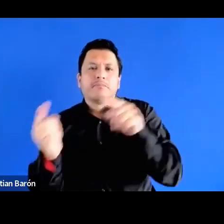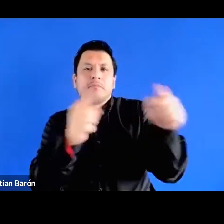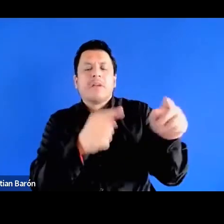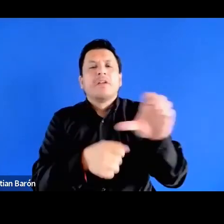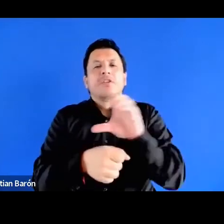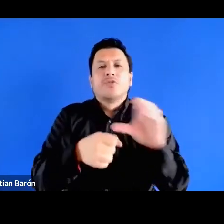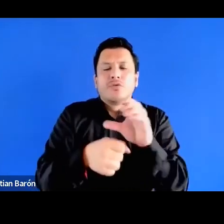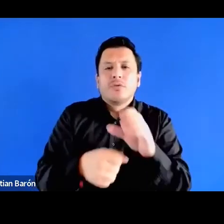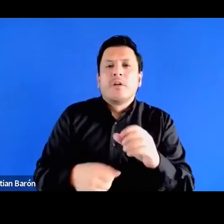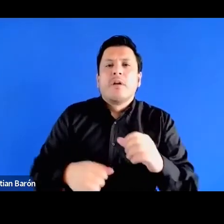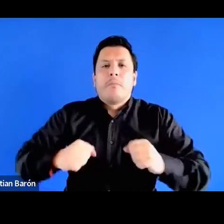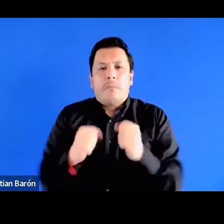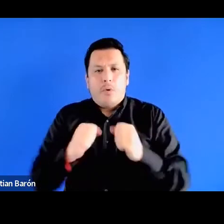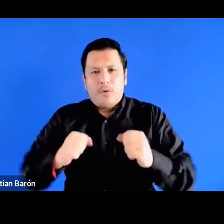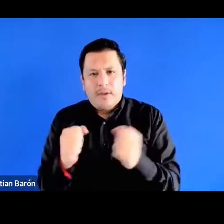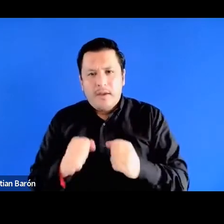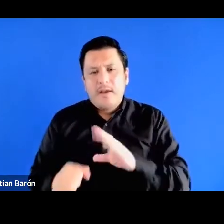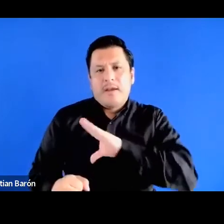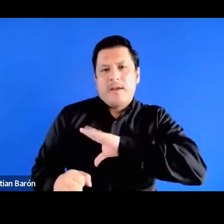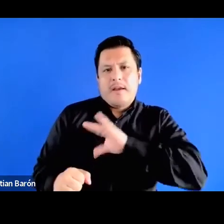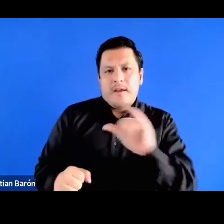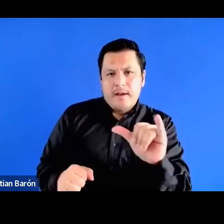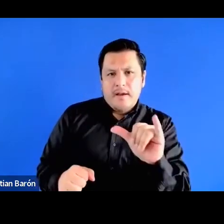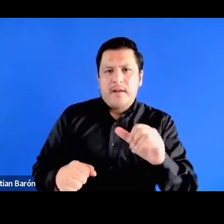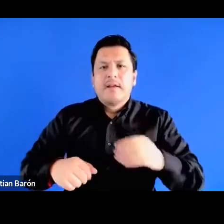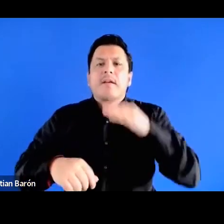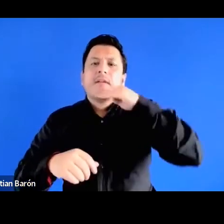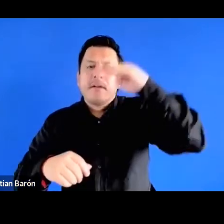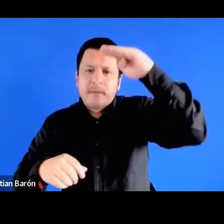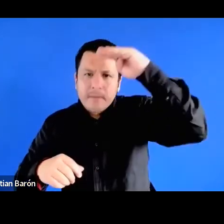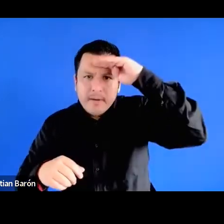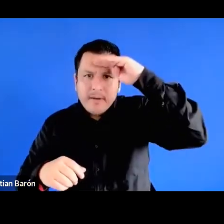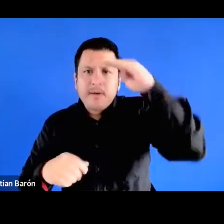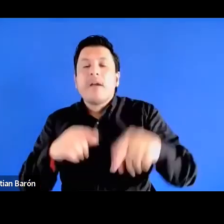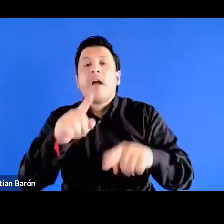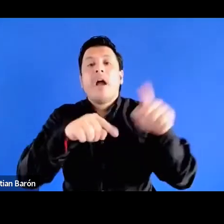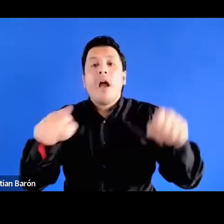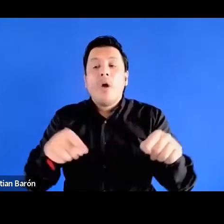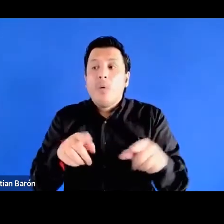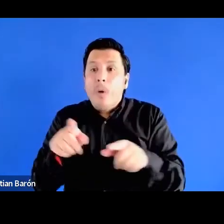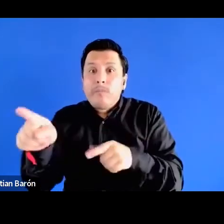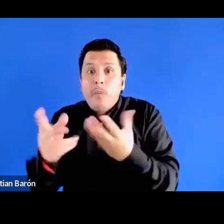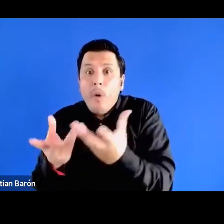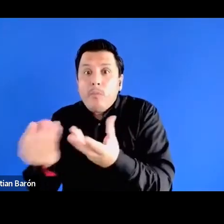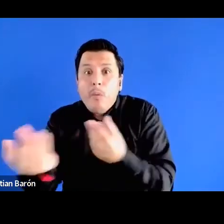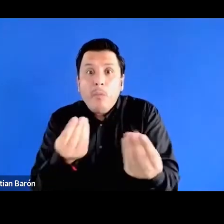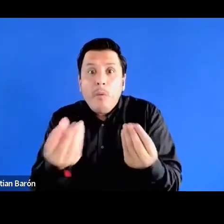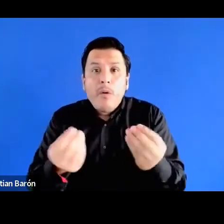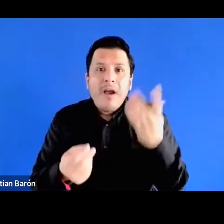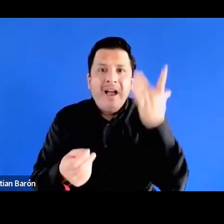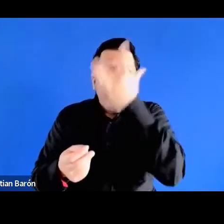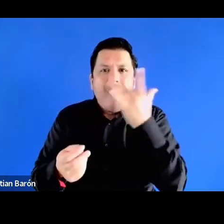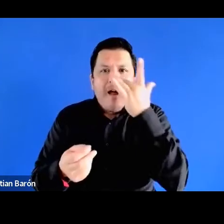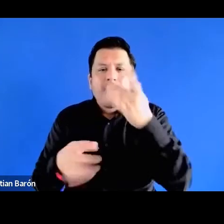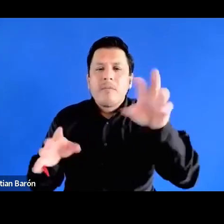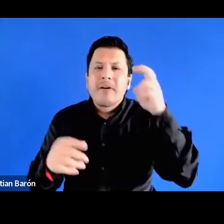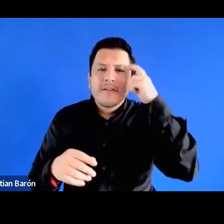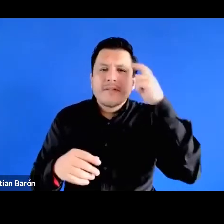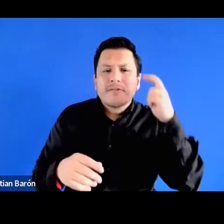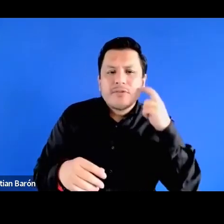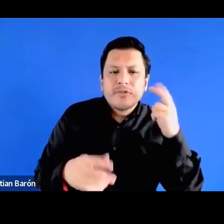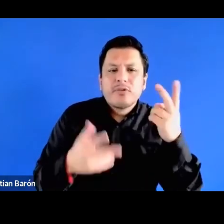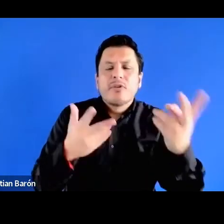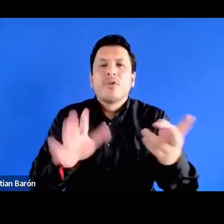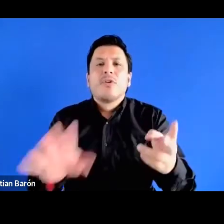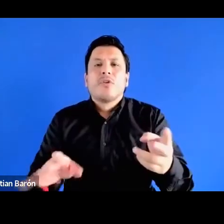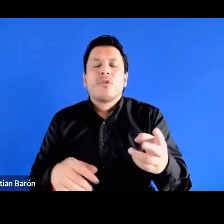Cali Medellín de una de una población afro que viene fundamentalmente del Chocó del norte del Cauca y del